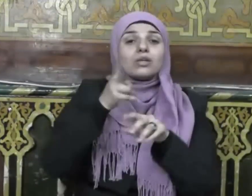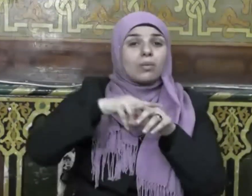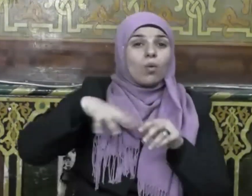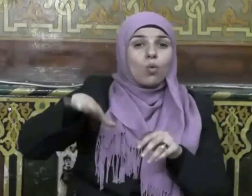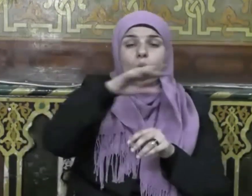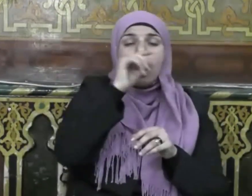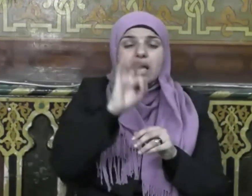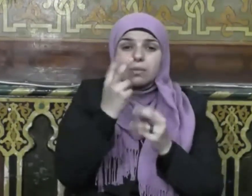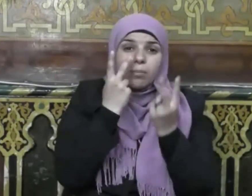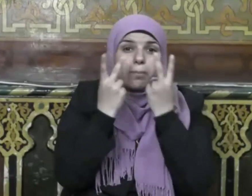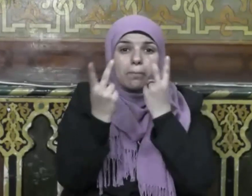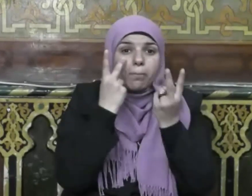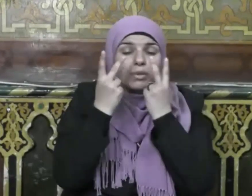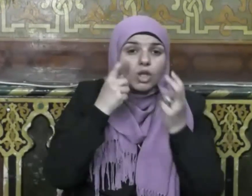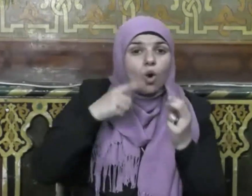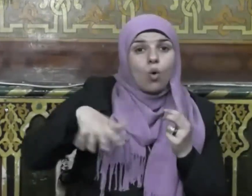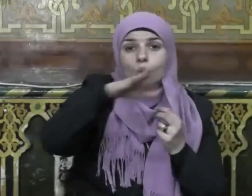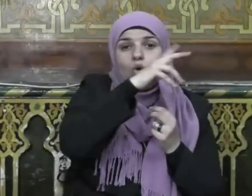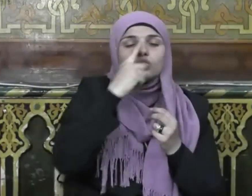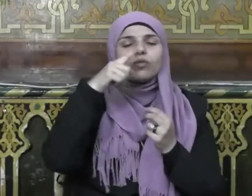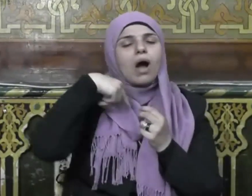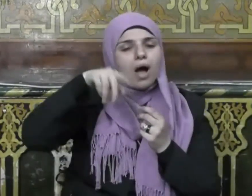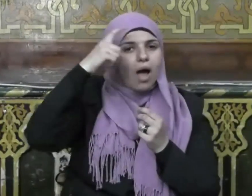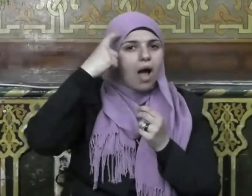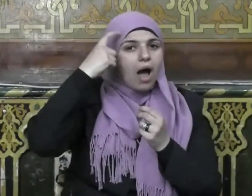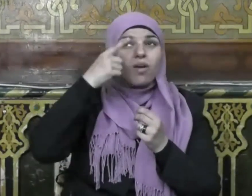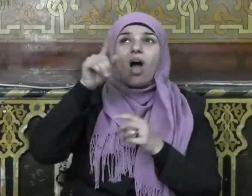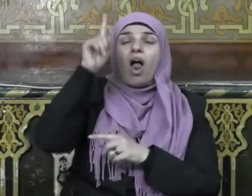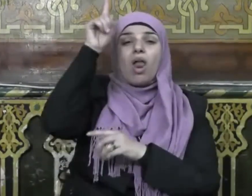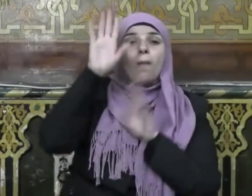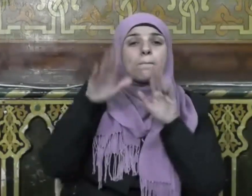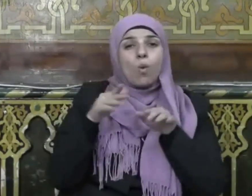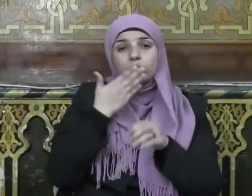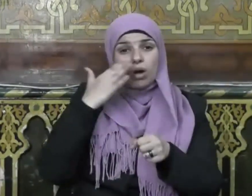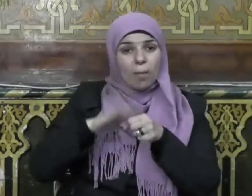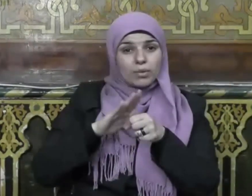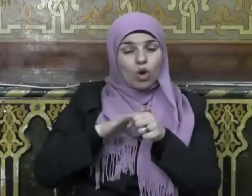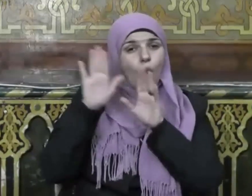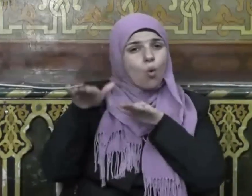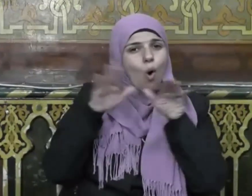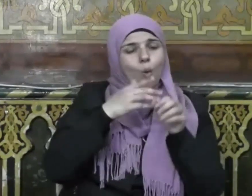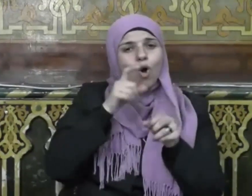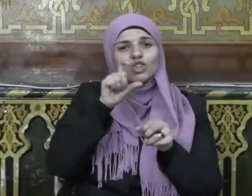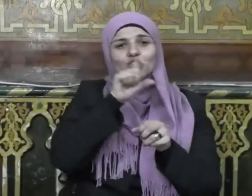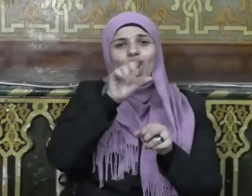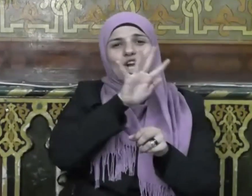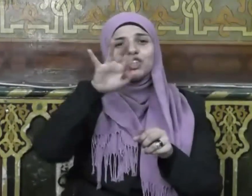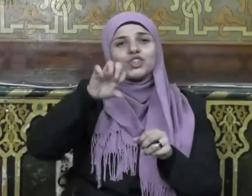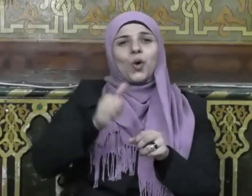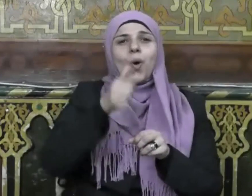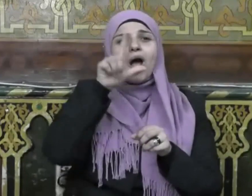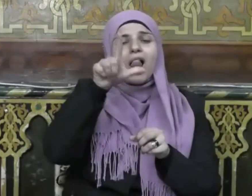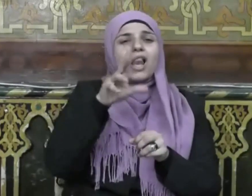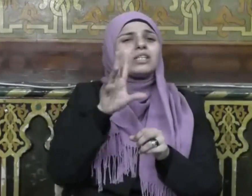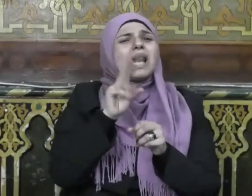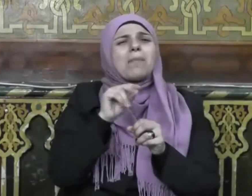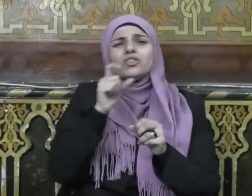البصيرة يدركون أن رب رمضان هو رب شوال ورب سائر الشهور